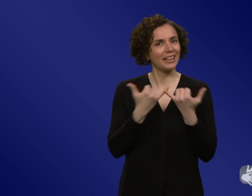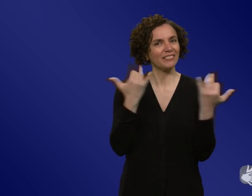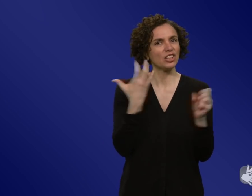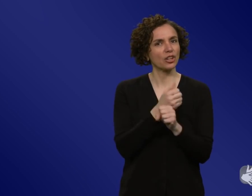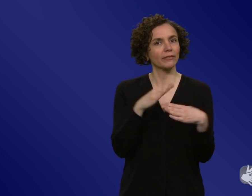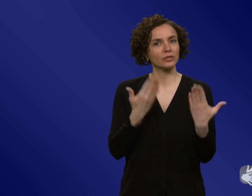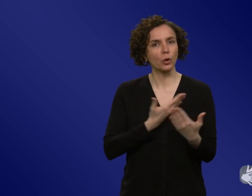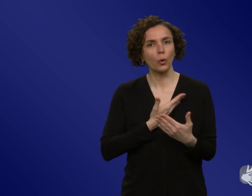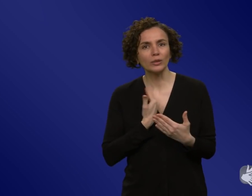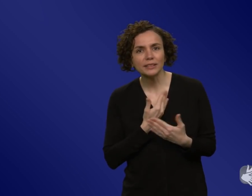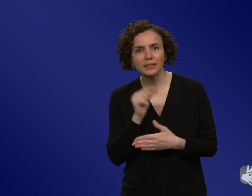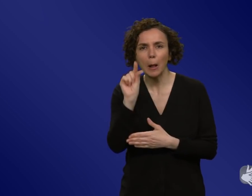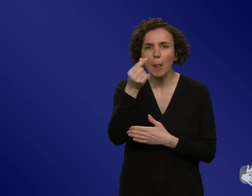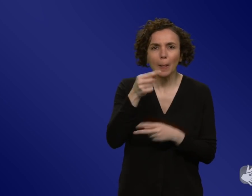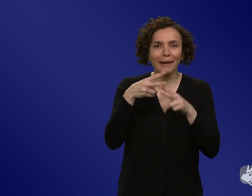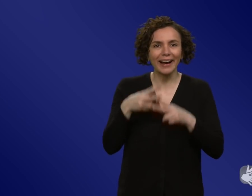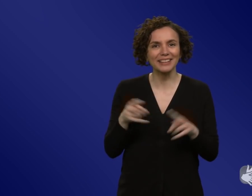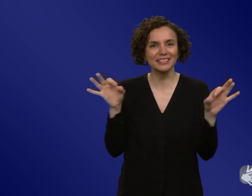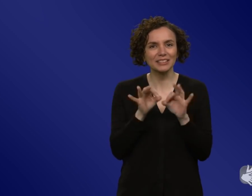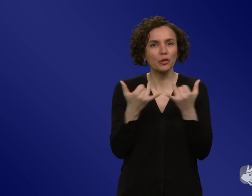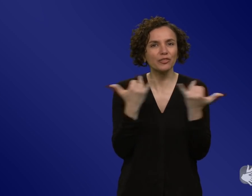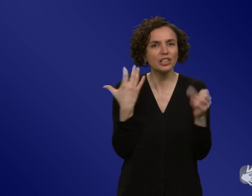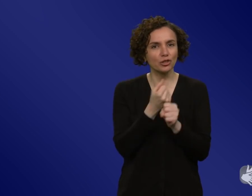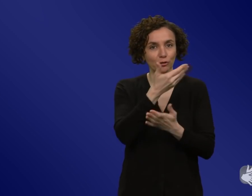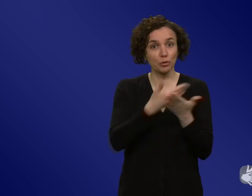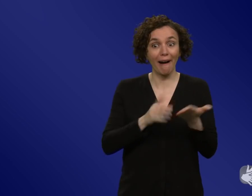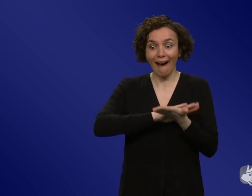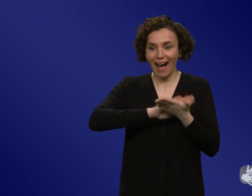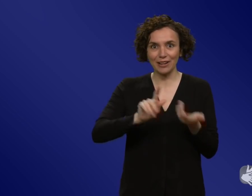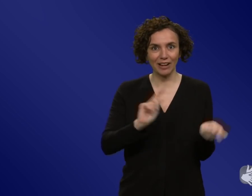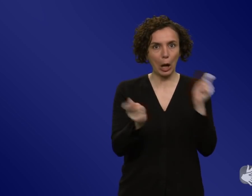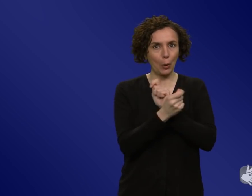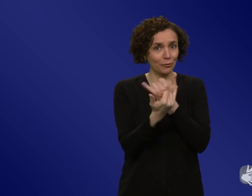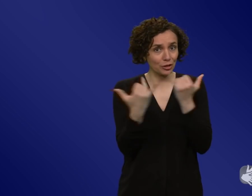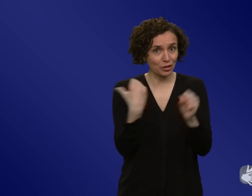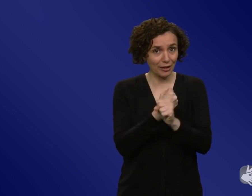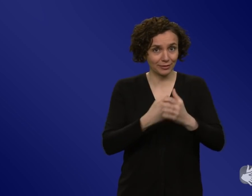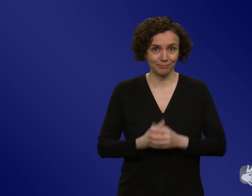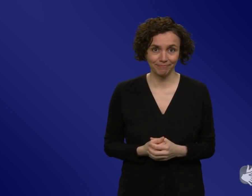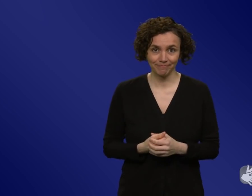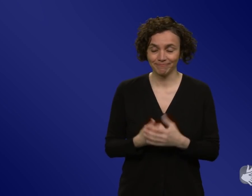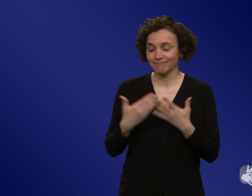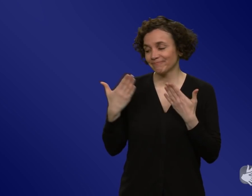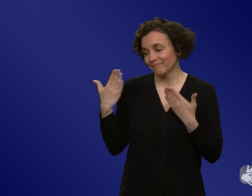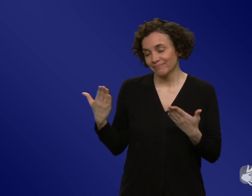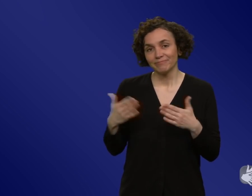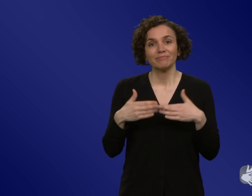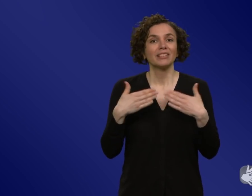Wie ist das lösbar? Also zum Thema Unsicherheit Kommunikation weiß man generell leider ein bisschen weniger als zum Thema Risikokommunikation, also